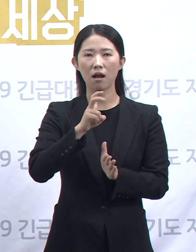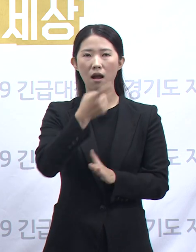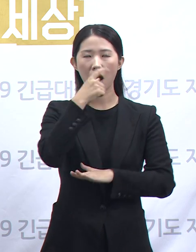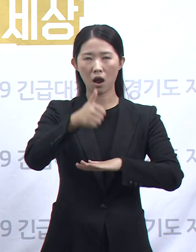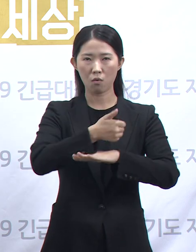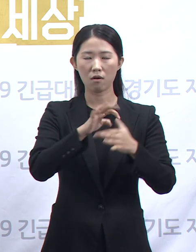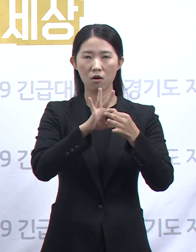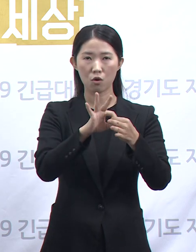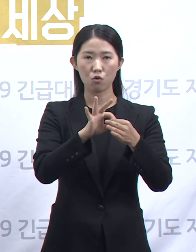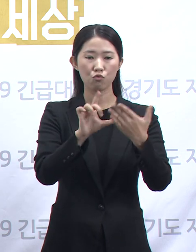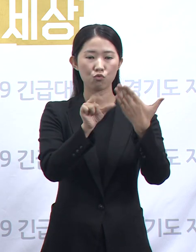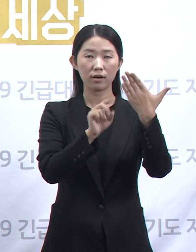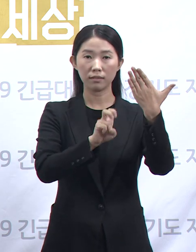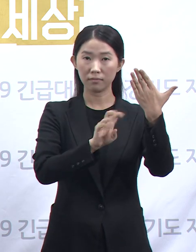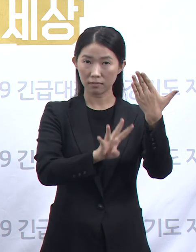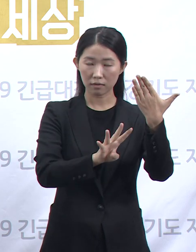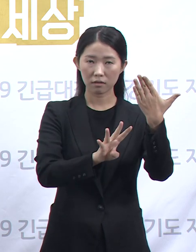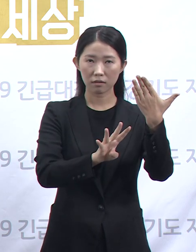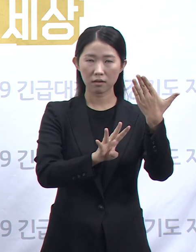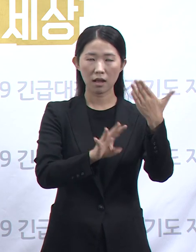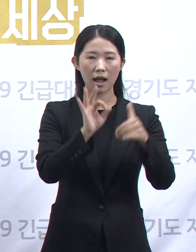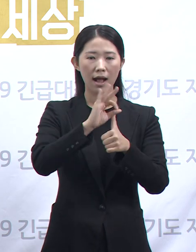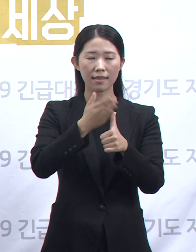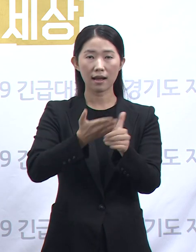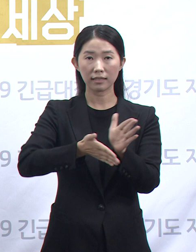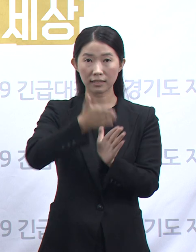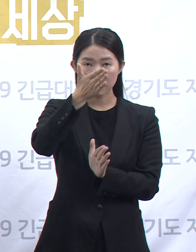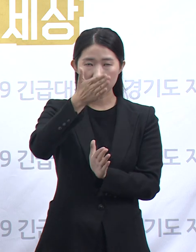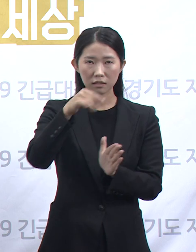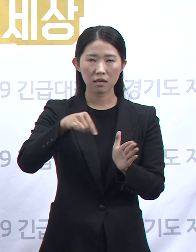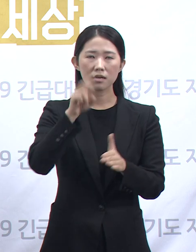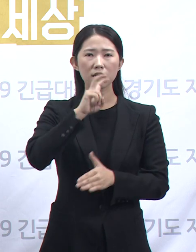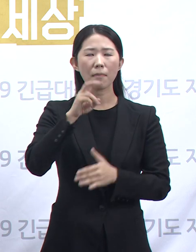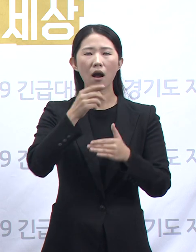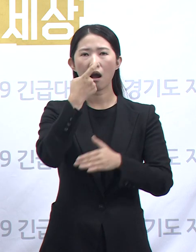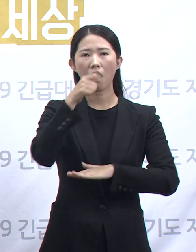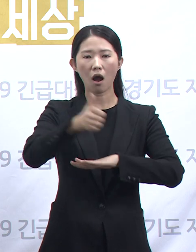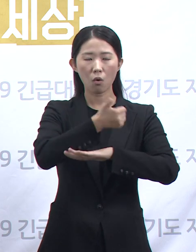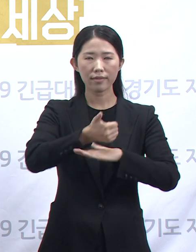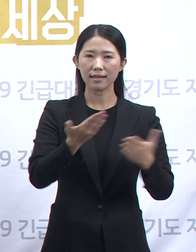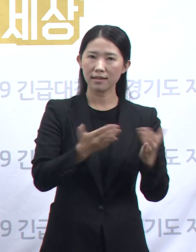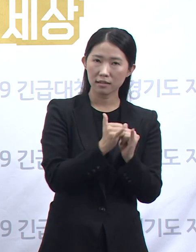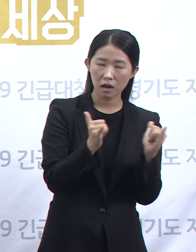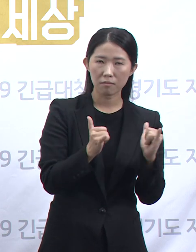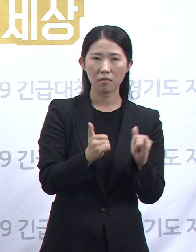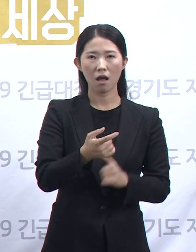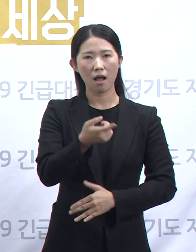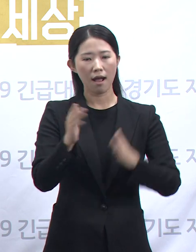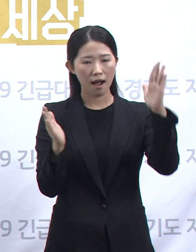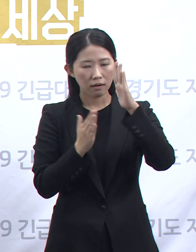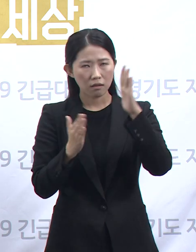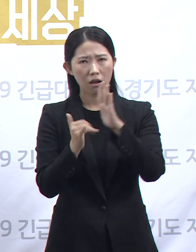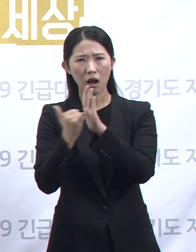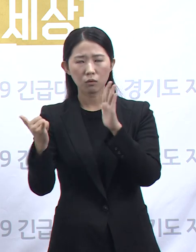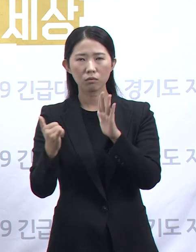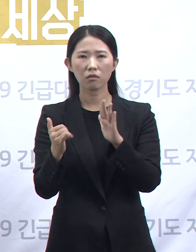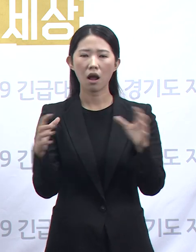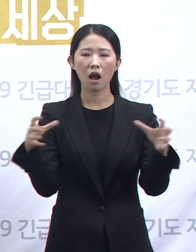24일 안양시 소재 음악학원에서 직원, 수강생, 가족 등 7명이 추가 확진 받았습니다.